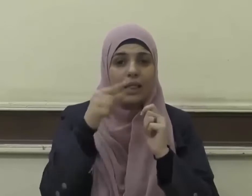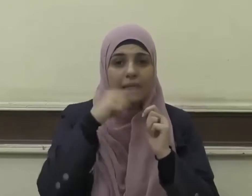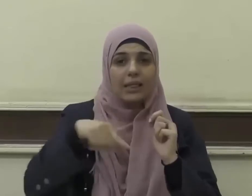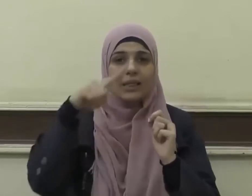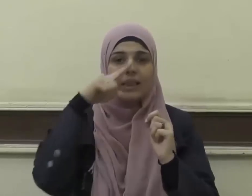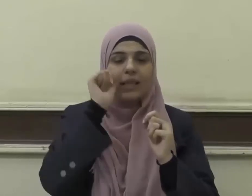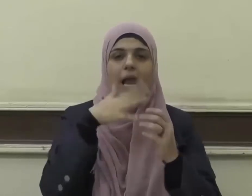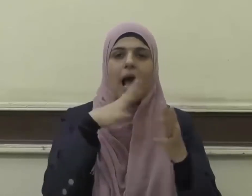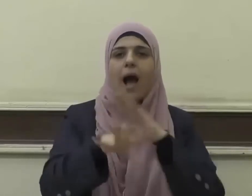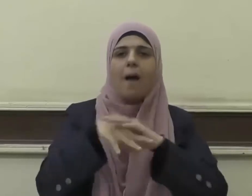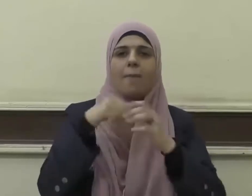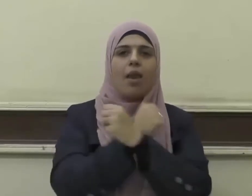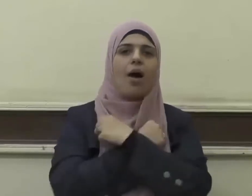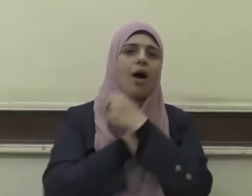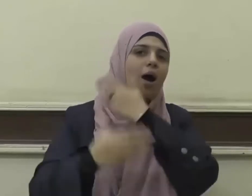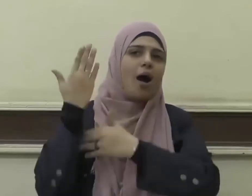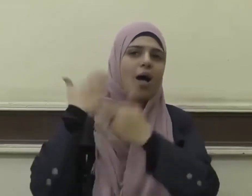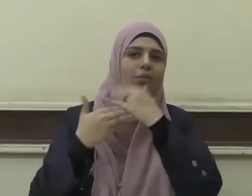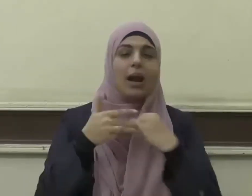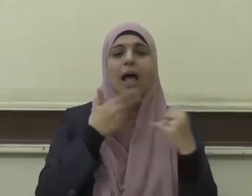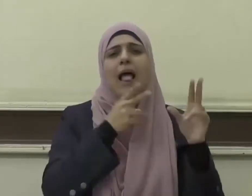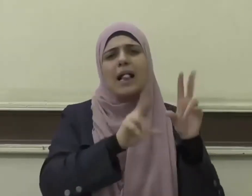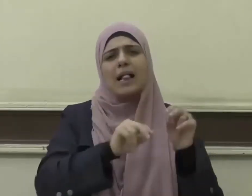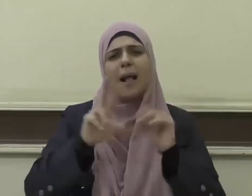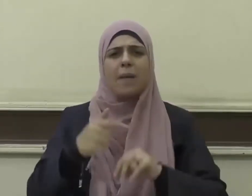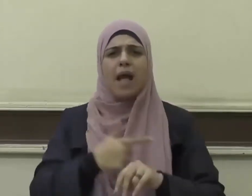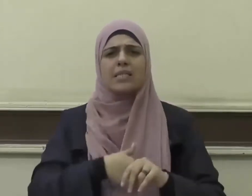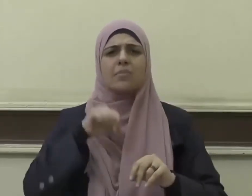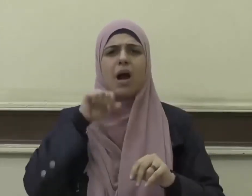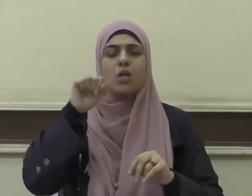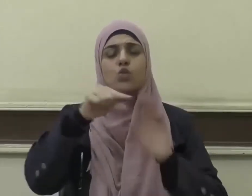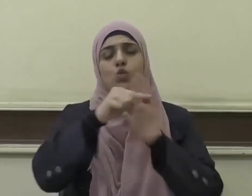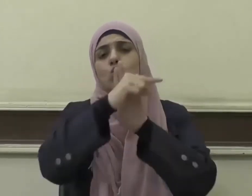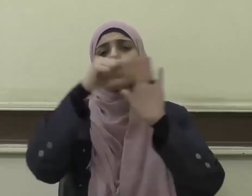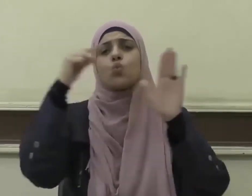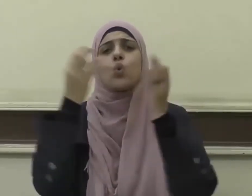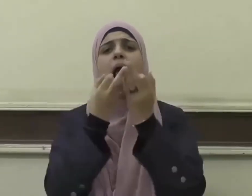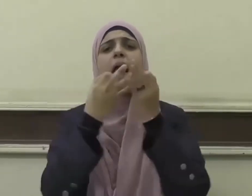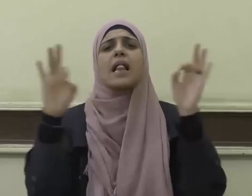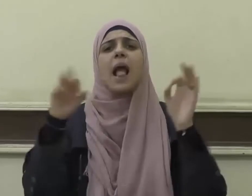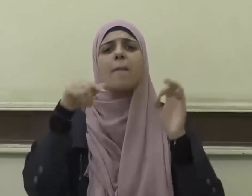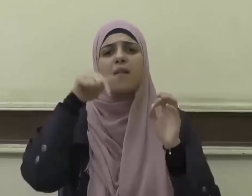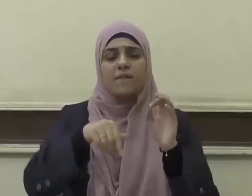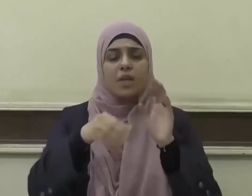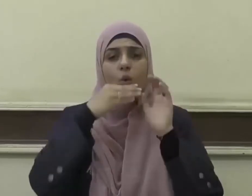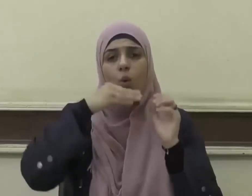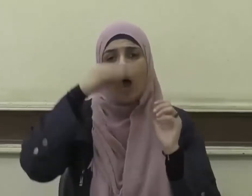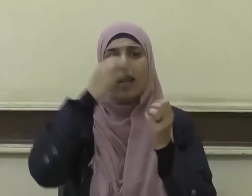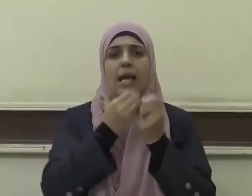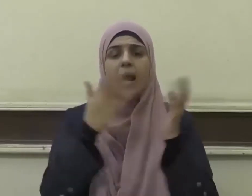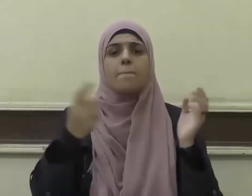الحضارة كما سميت سورة كاملة في القرآن الكريم باسم القلم